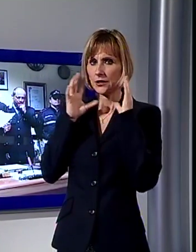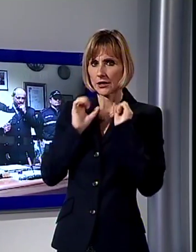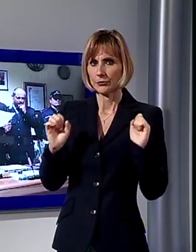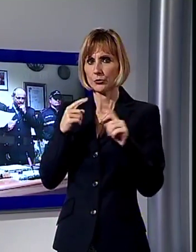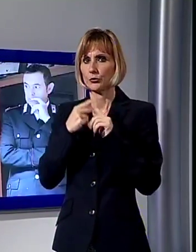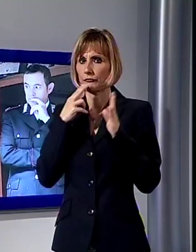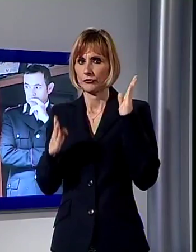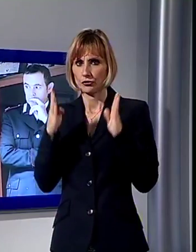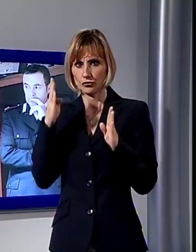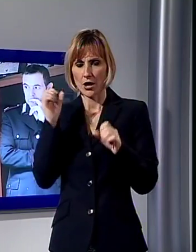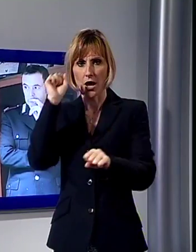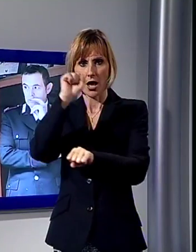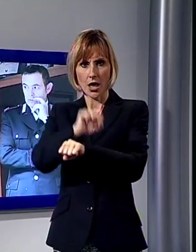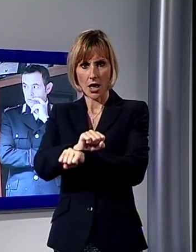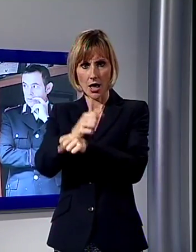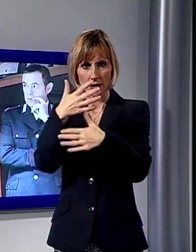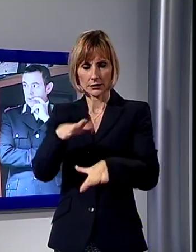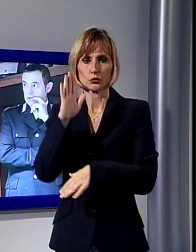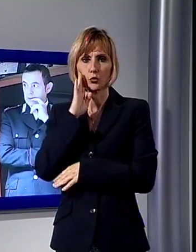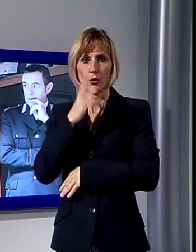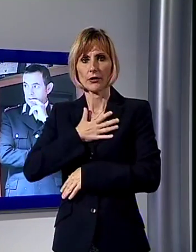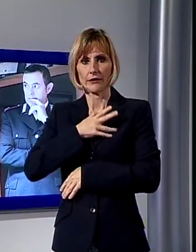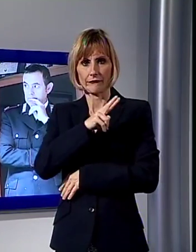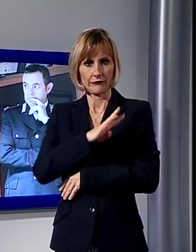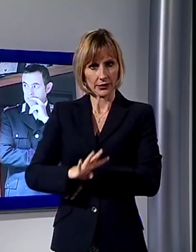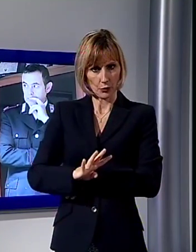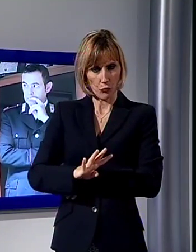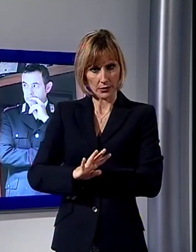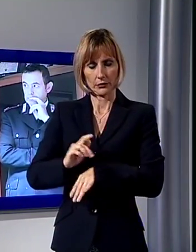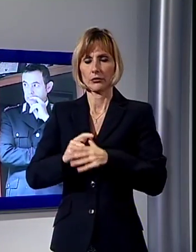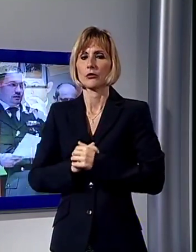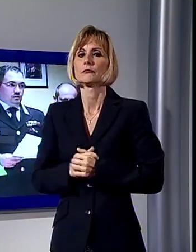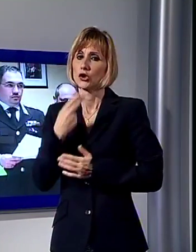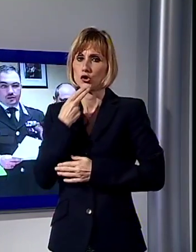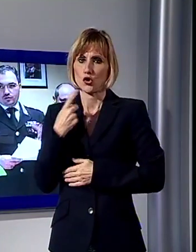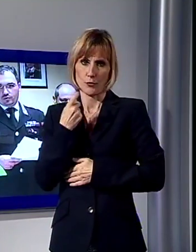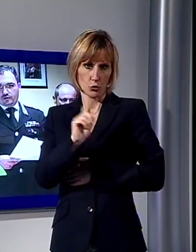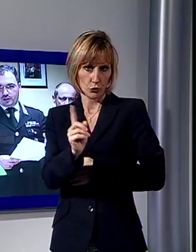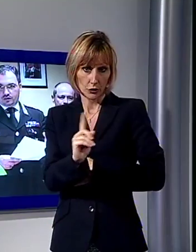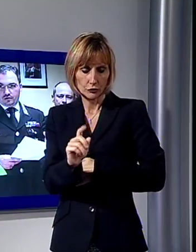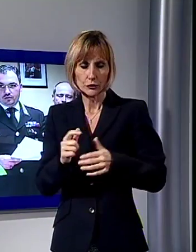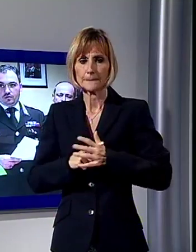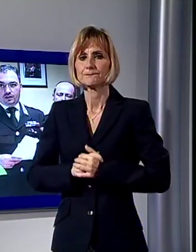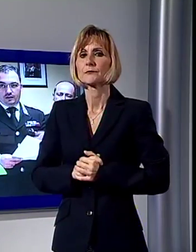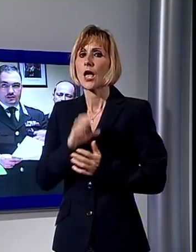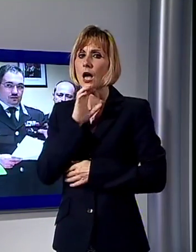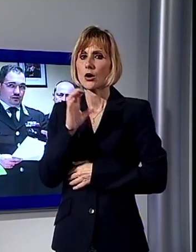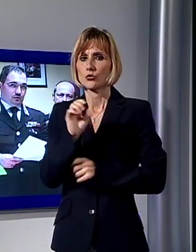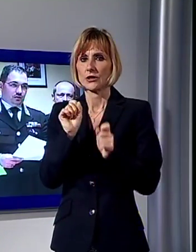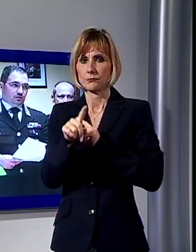hanno arrestato un 24enne del marginone, YR le iniziali, con l'accusa di spaccio. Denunciati tre giovani,